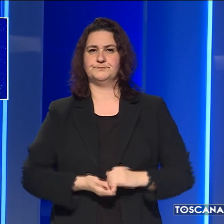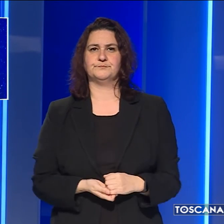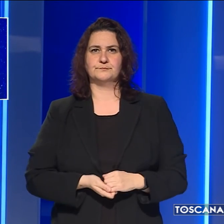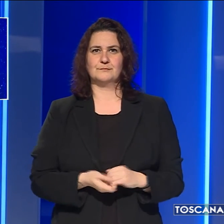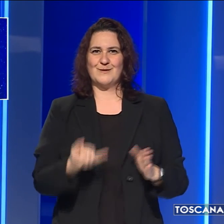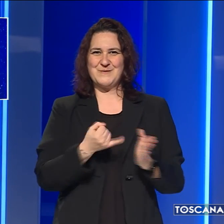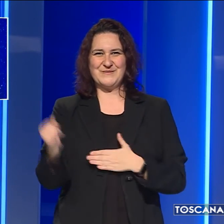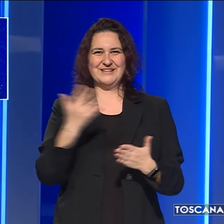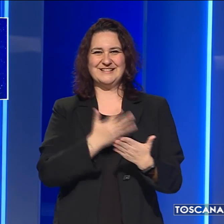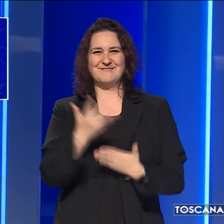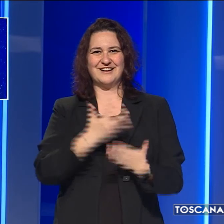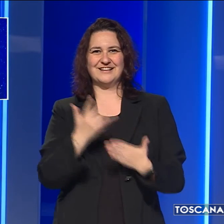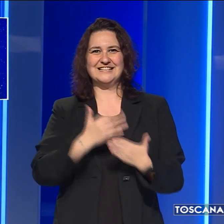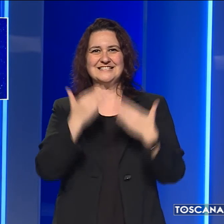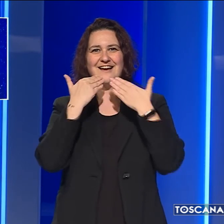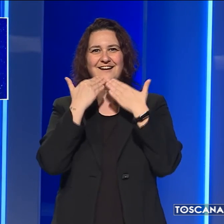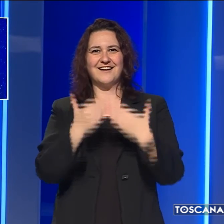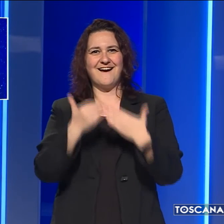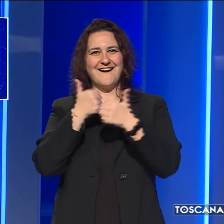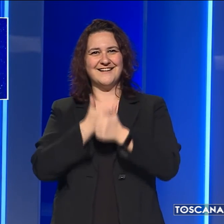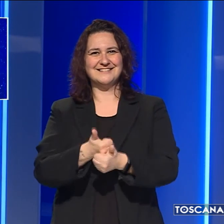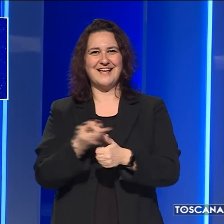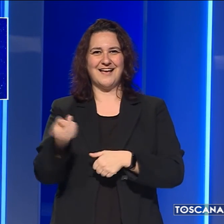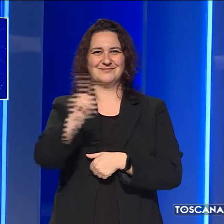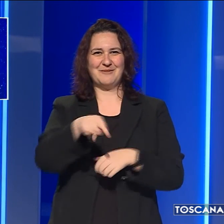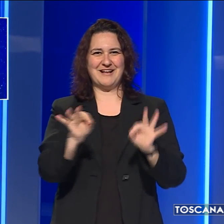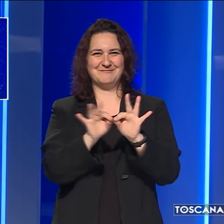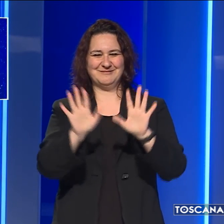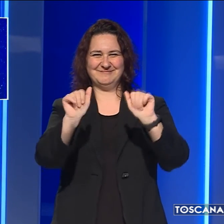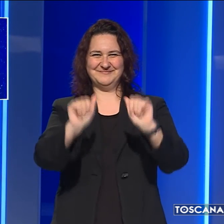È tutto, grazie per averci seguito. Arrivederci a domani.